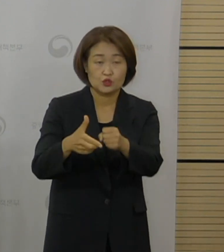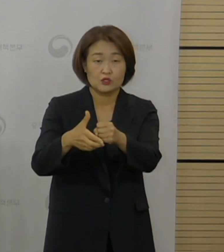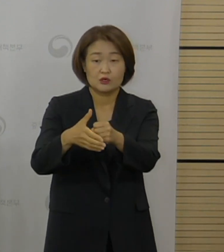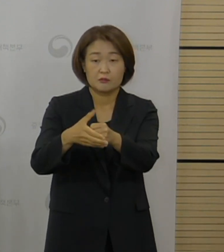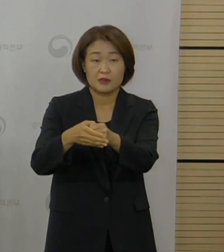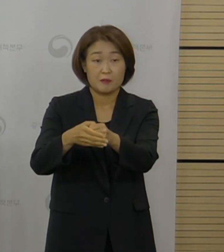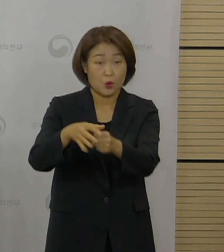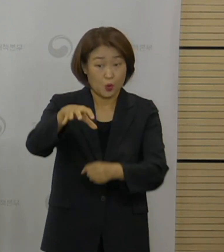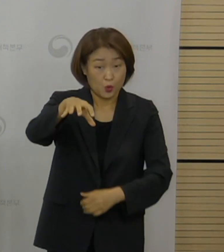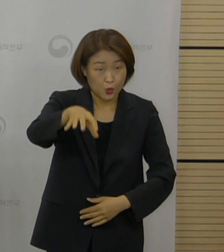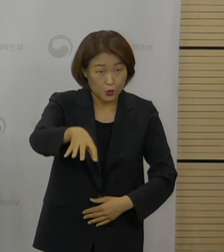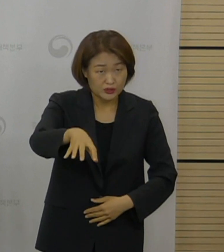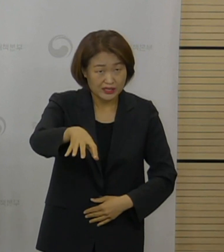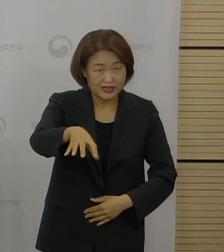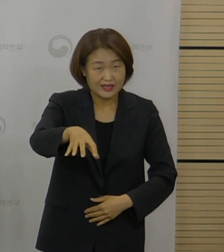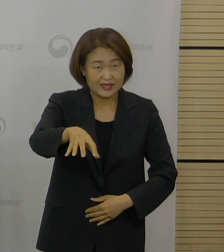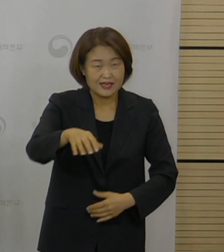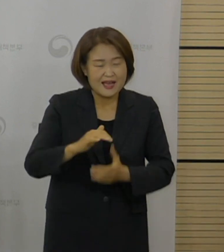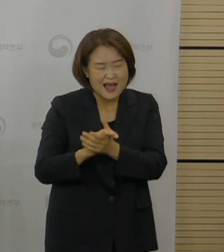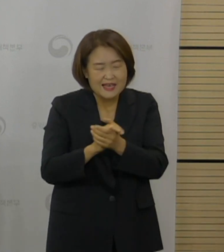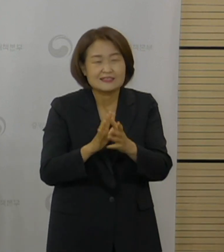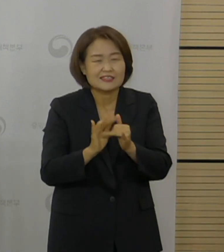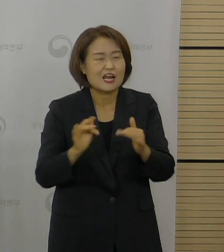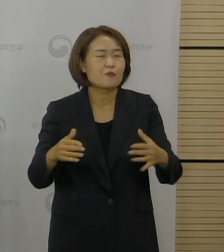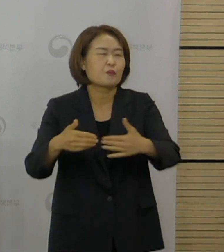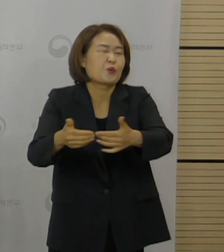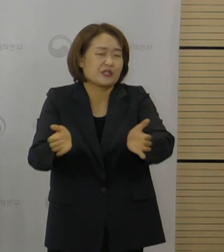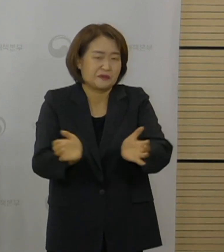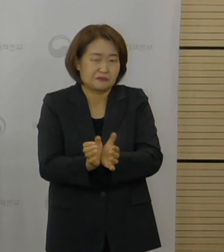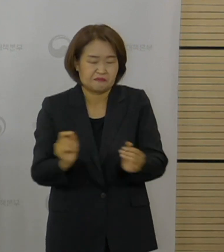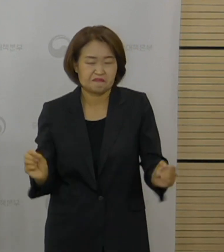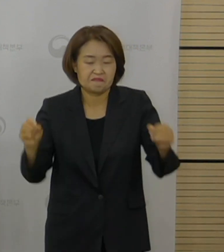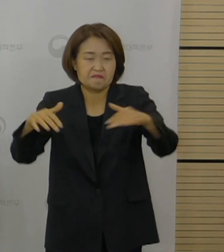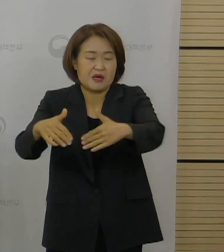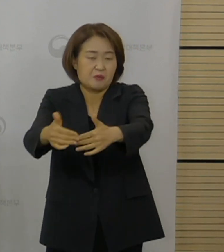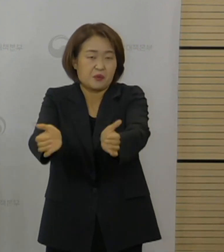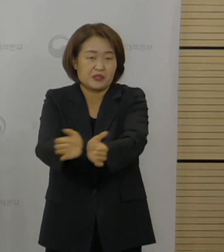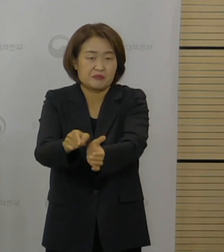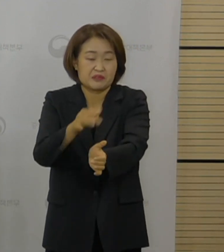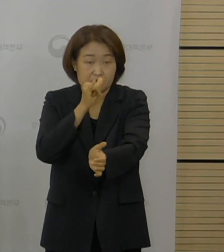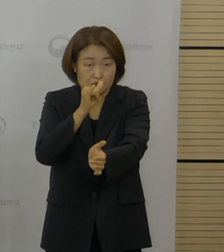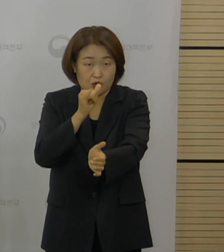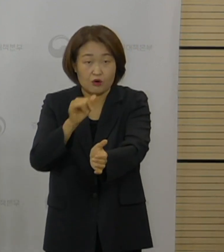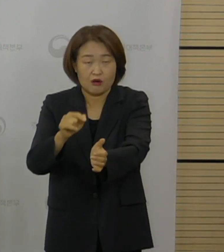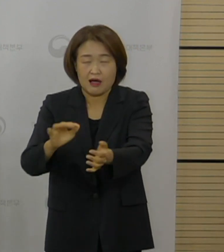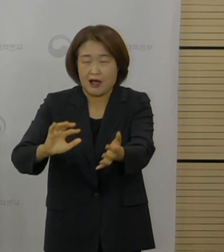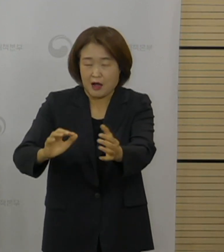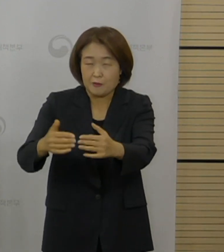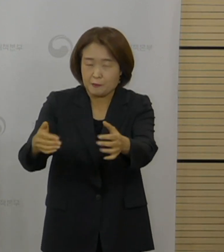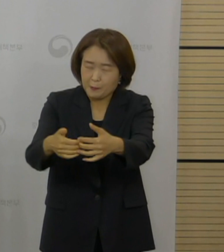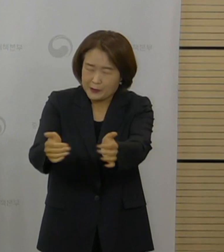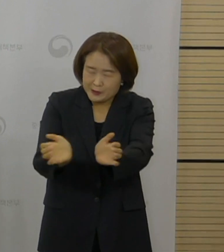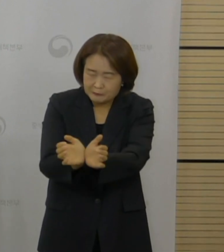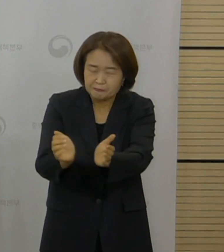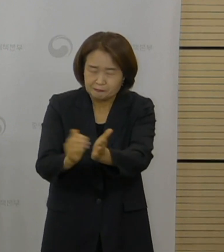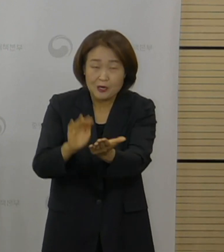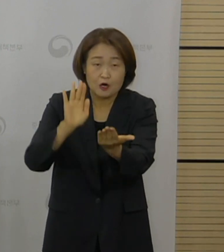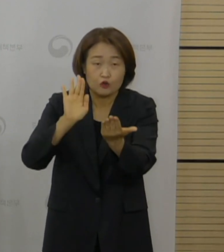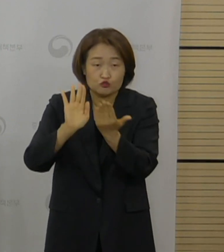지인 모임을 가진 걸로 현재 파악되고 있고 이후 각 학원, 이제 세 개의 학원입니다.